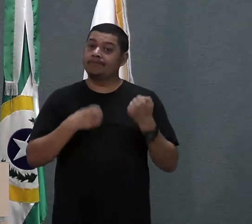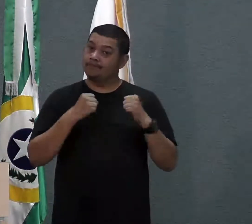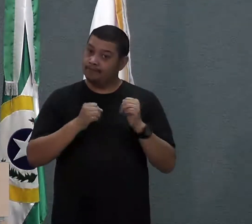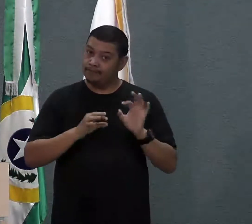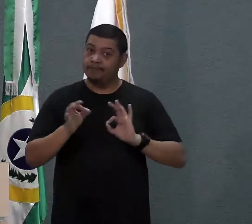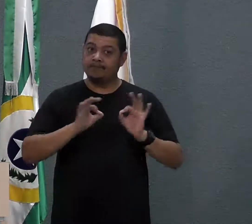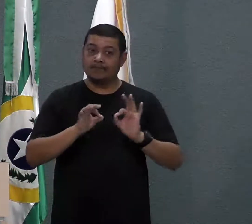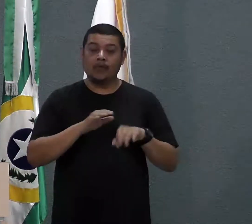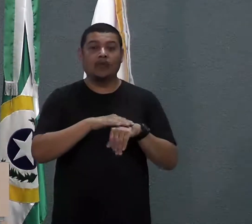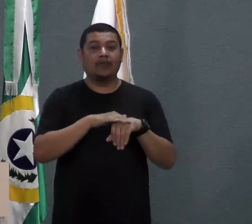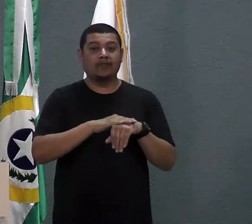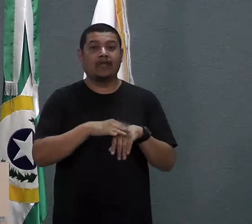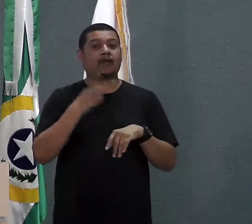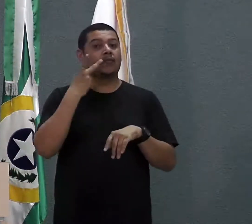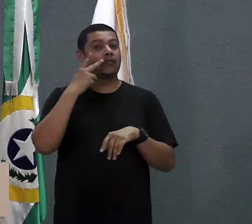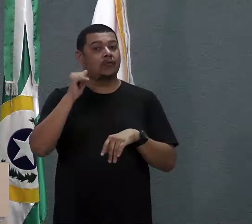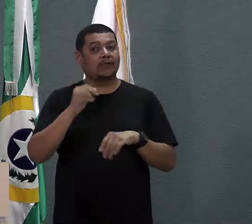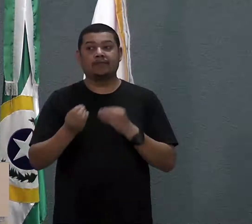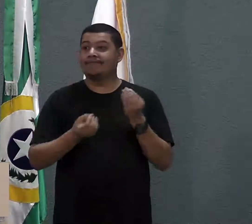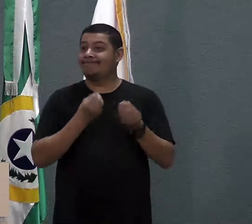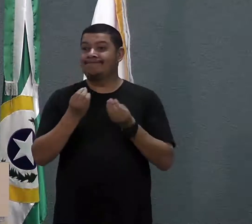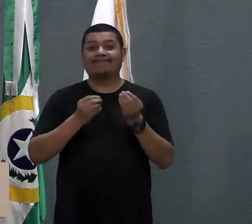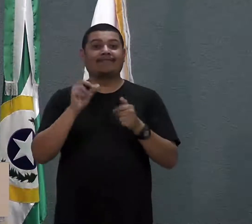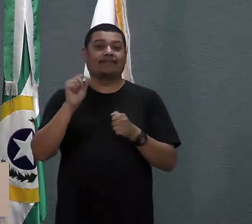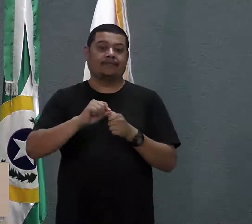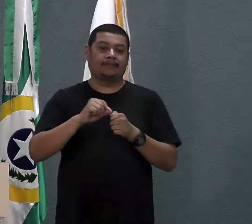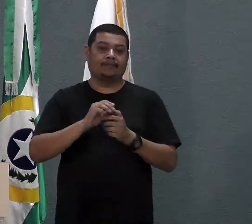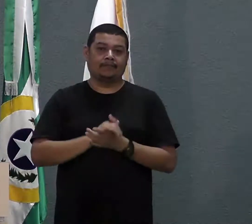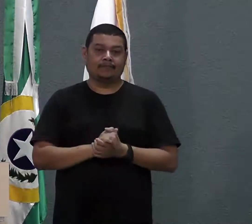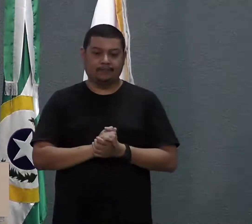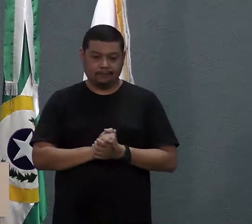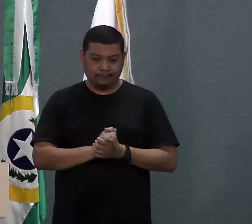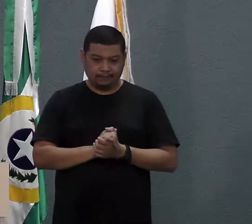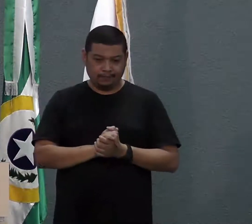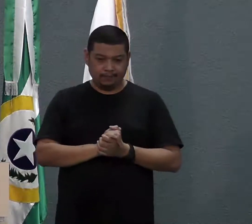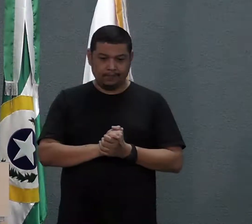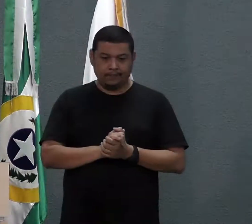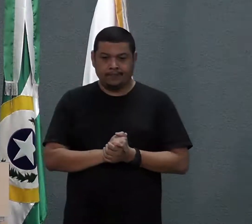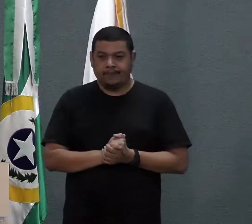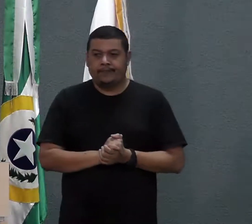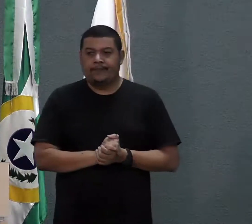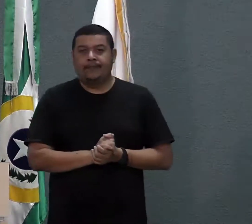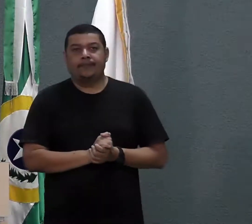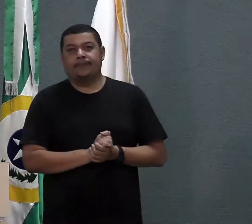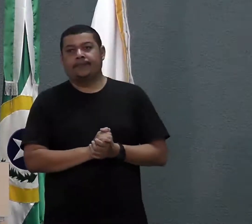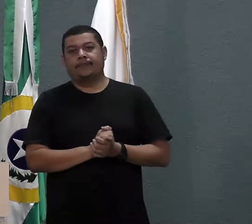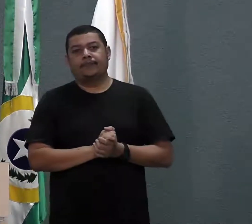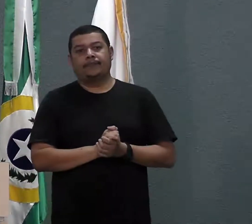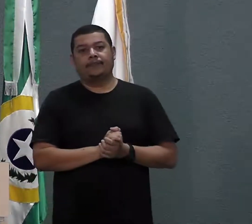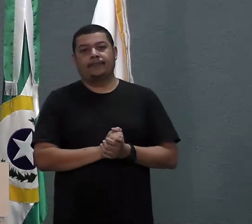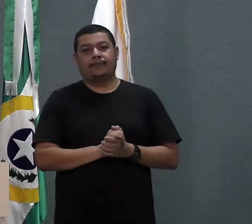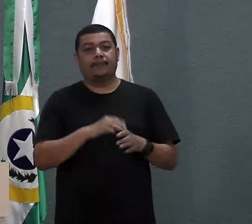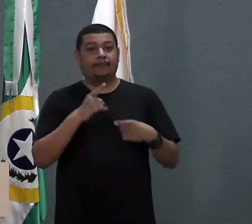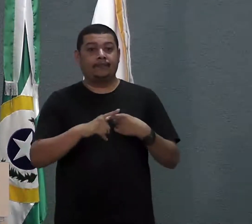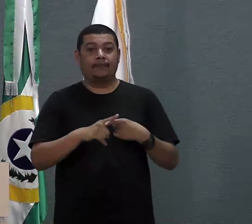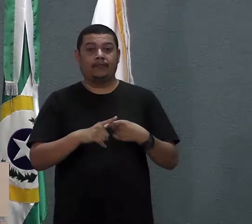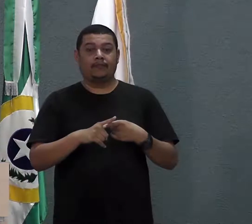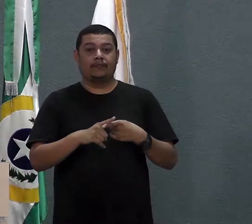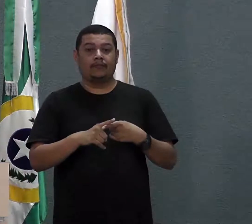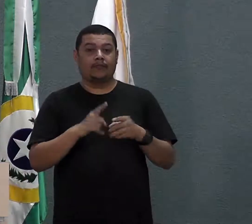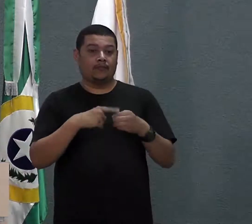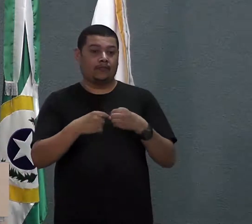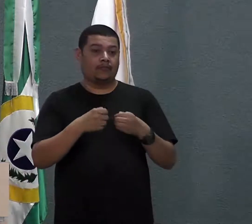discutida com os pais para ver o que realmente eles querem. Ficar numa escola que o município não consegue fazer investimento